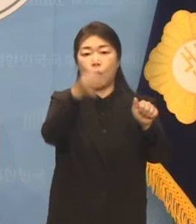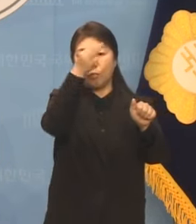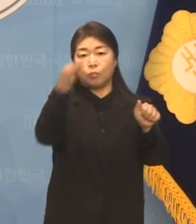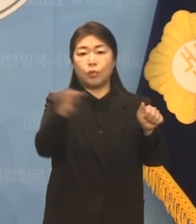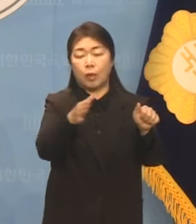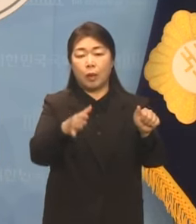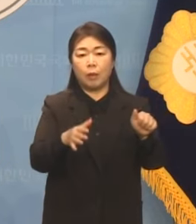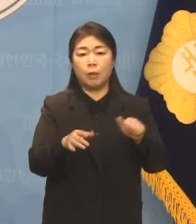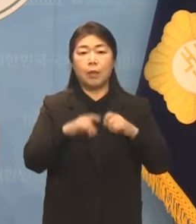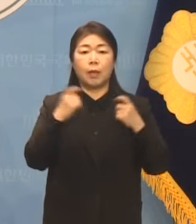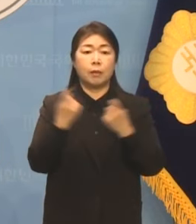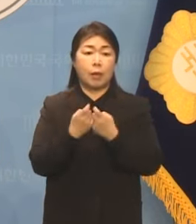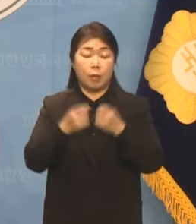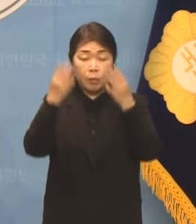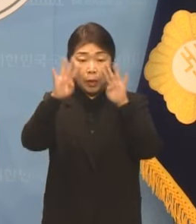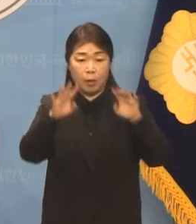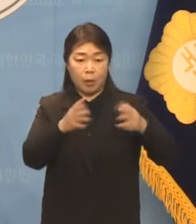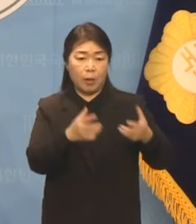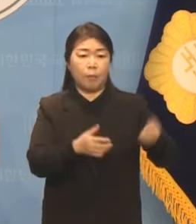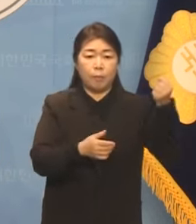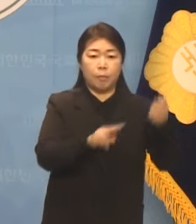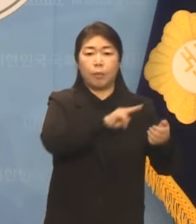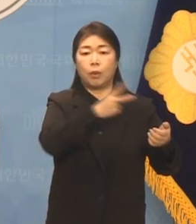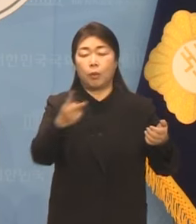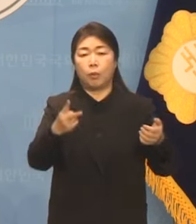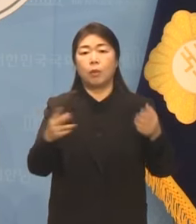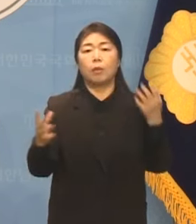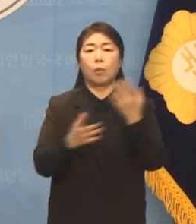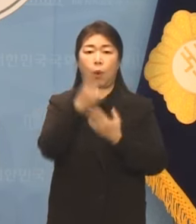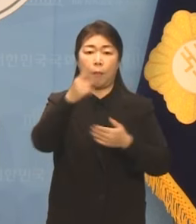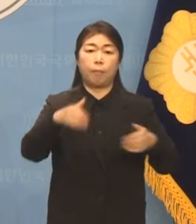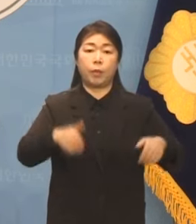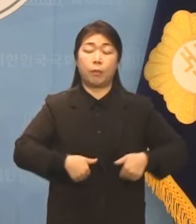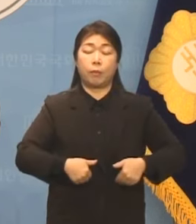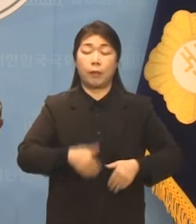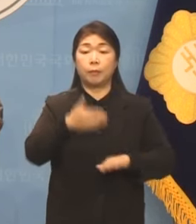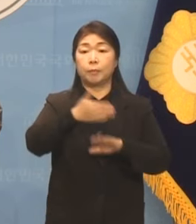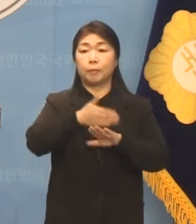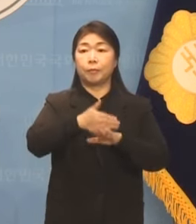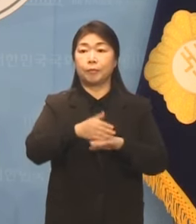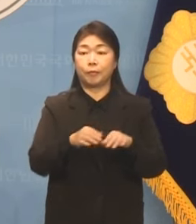국공립대 전환, 국공립통합네트워크입니다. 감사합니다.